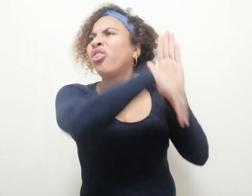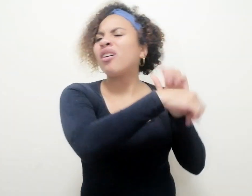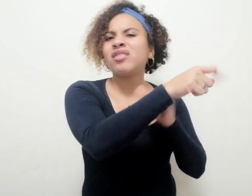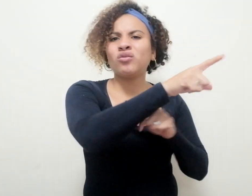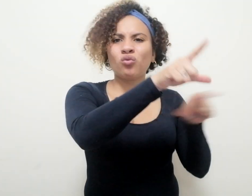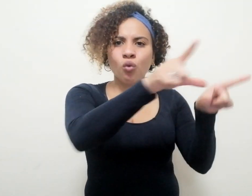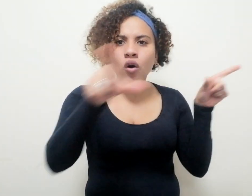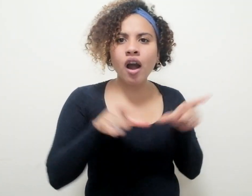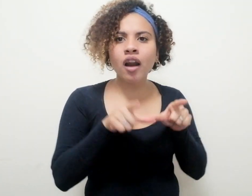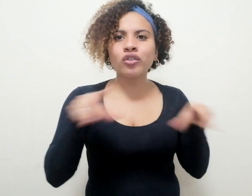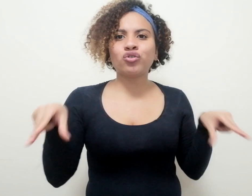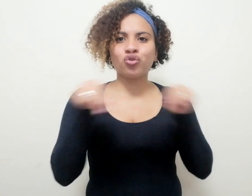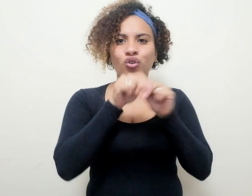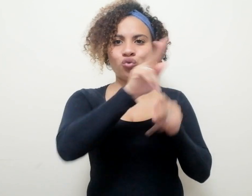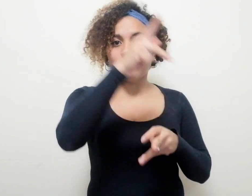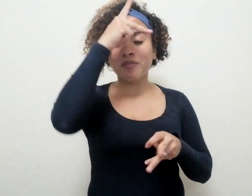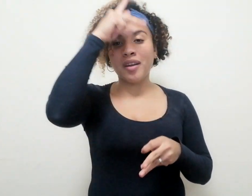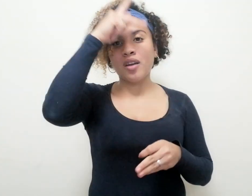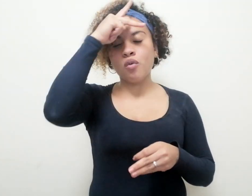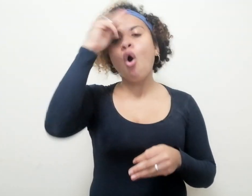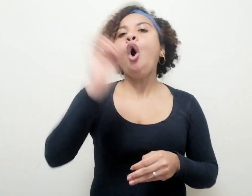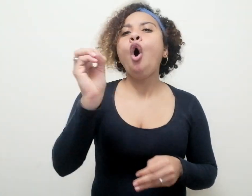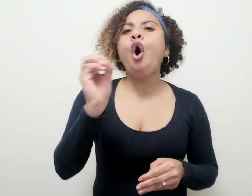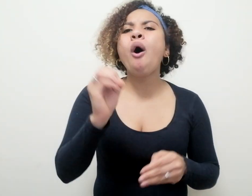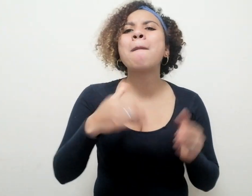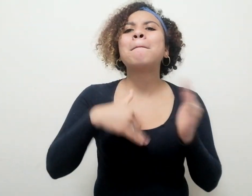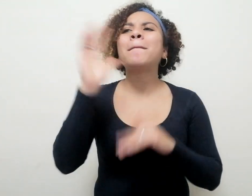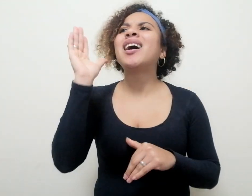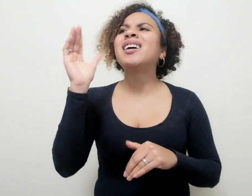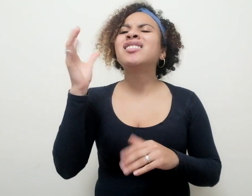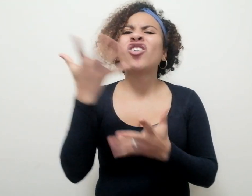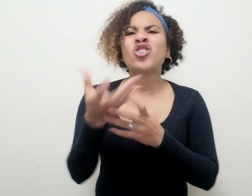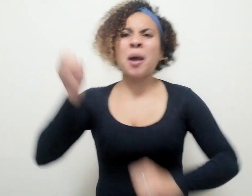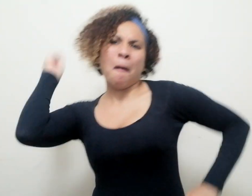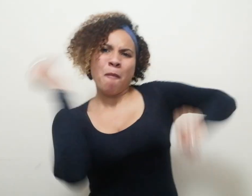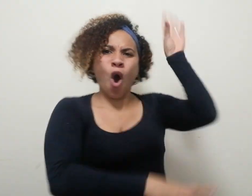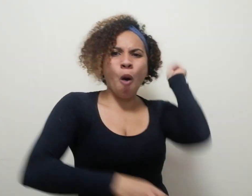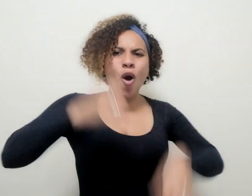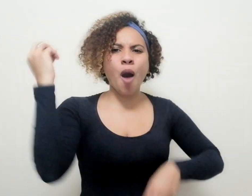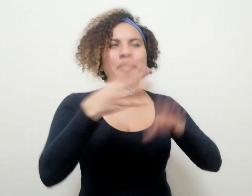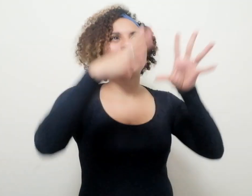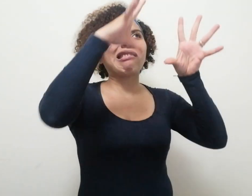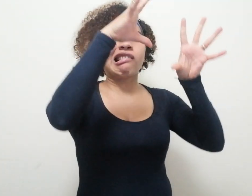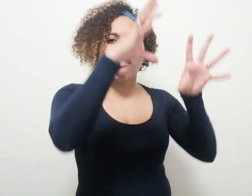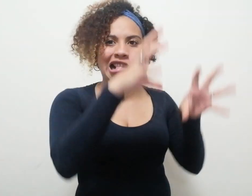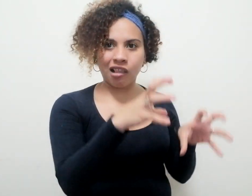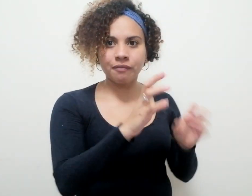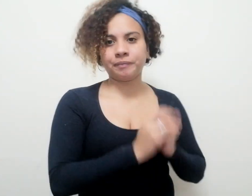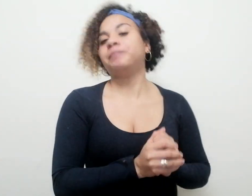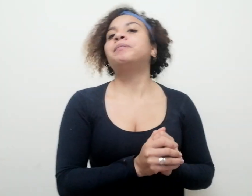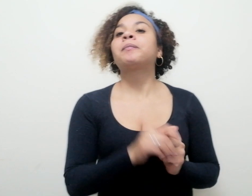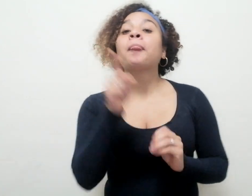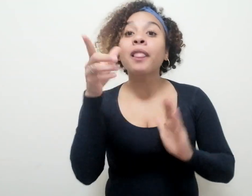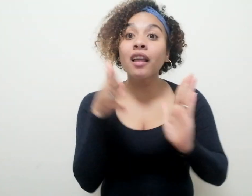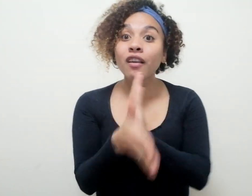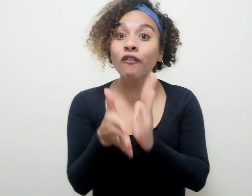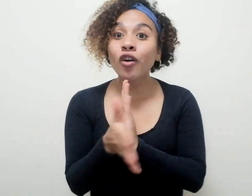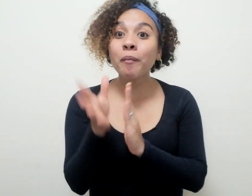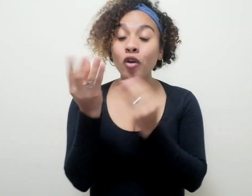de la sociedad peruana o por el más abierto vandalismo. El informe de la Comisión de la Verdad